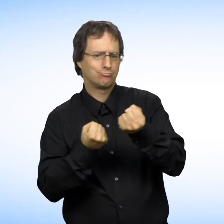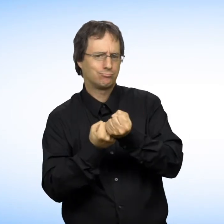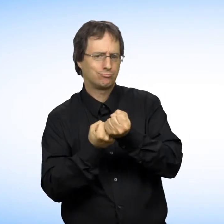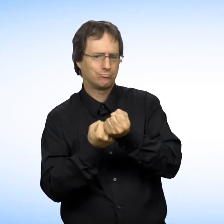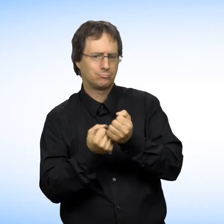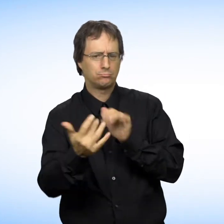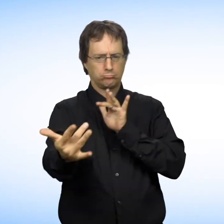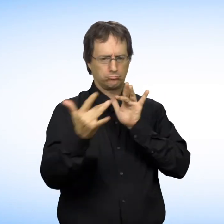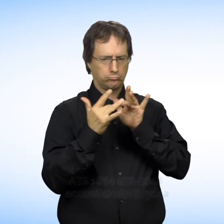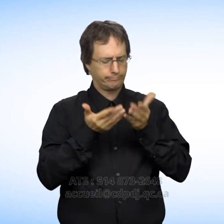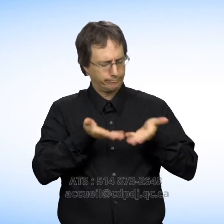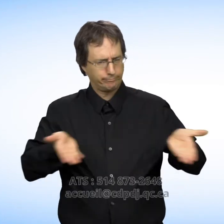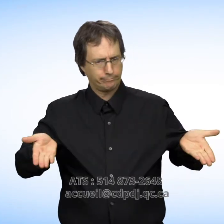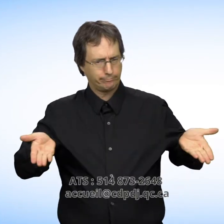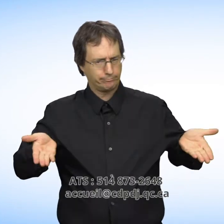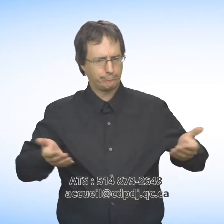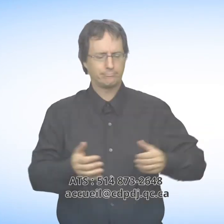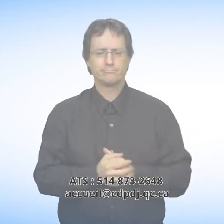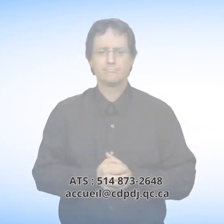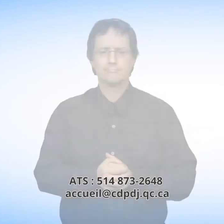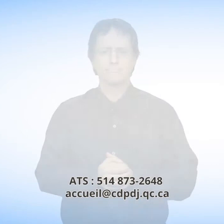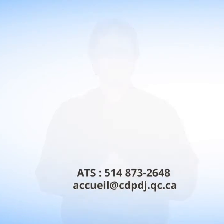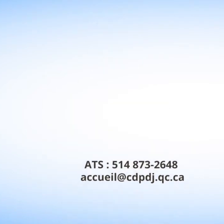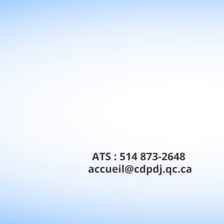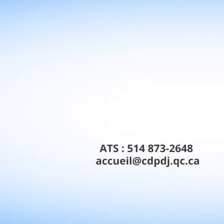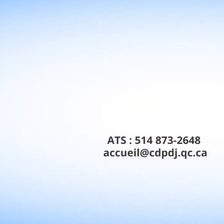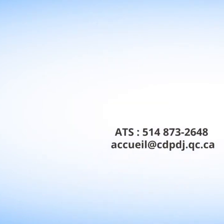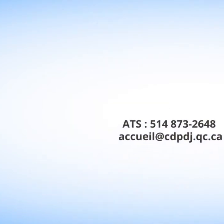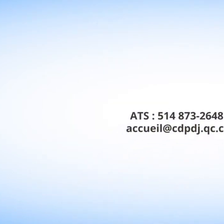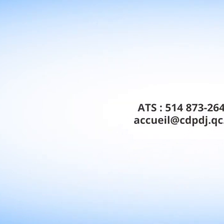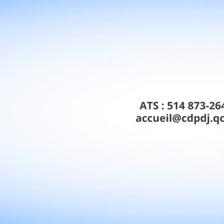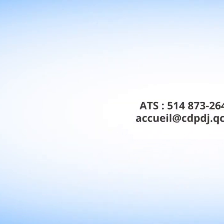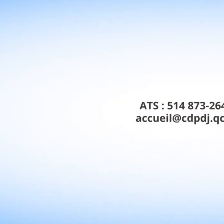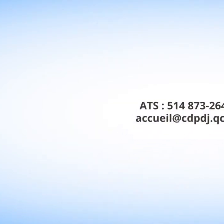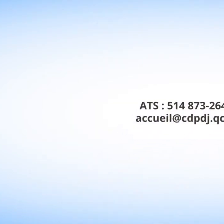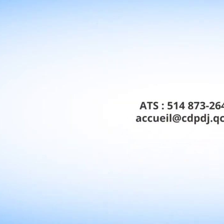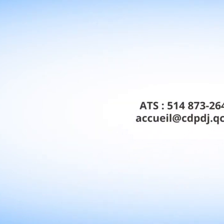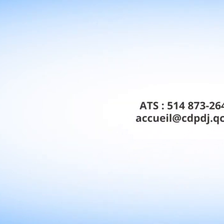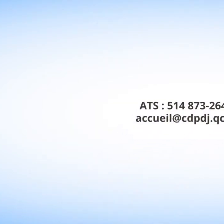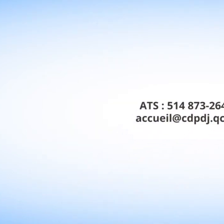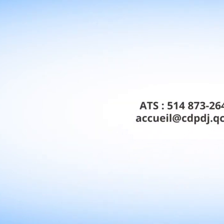ATS au 514-873-2648 ou par courriel à accueil à commercial